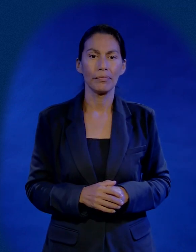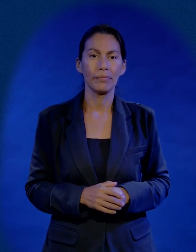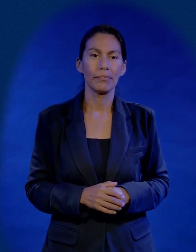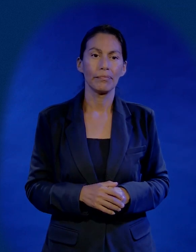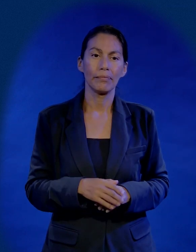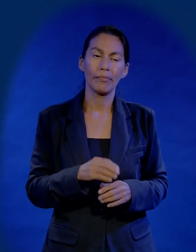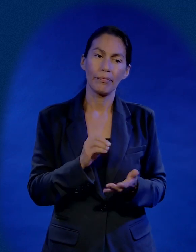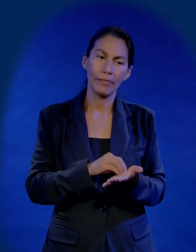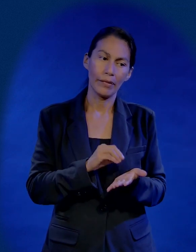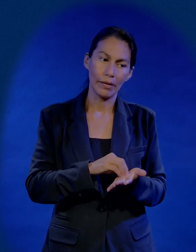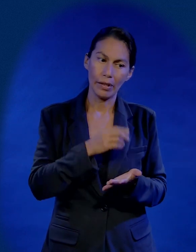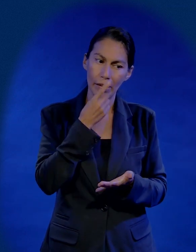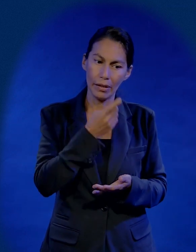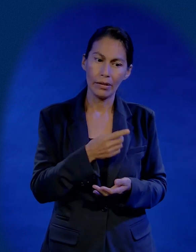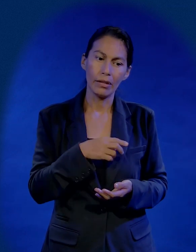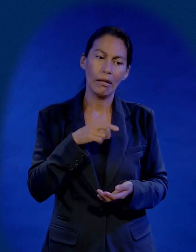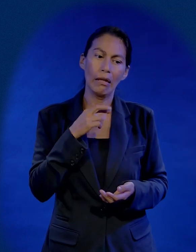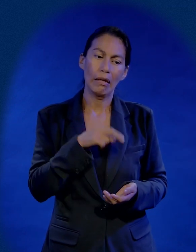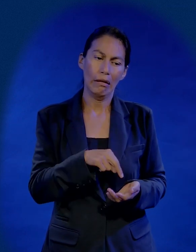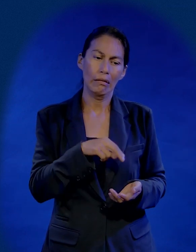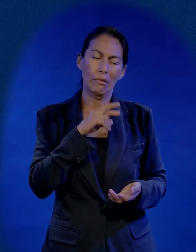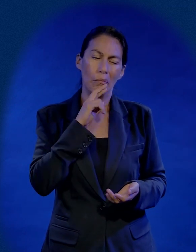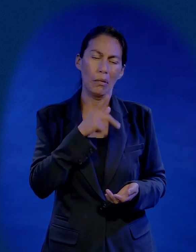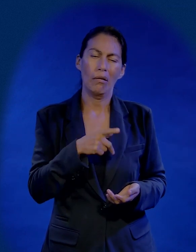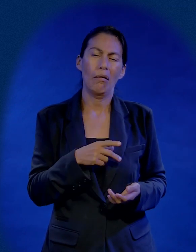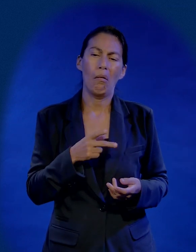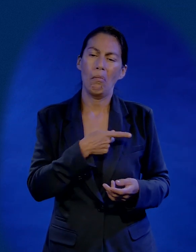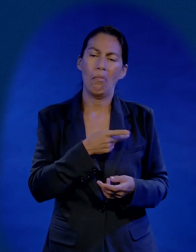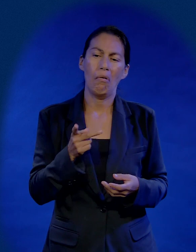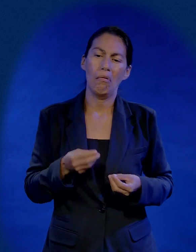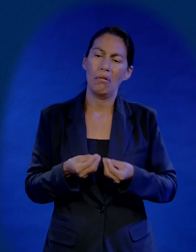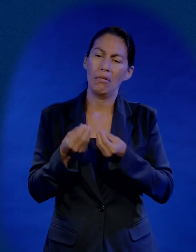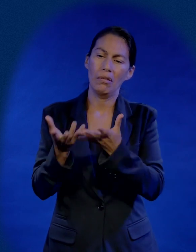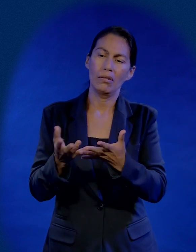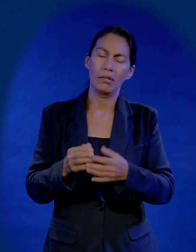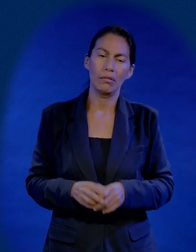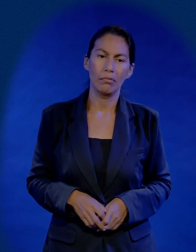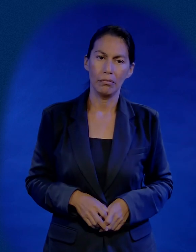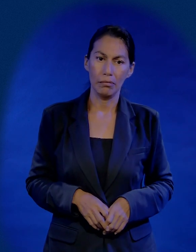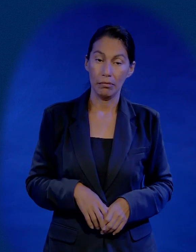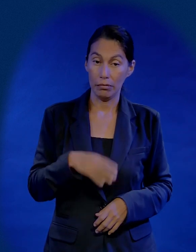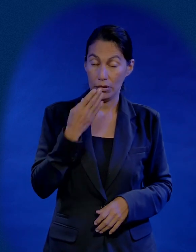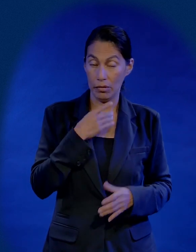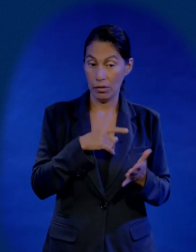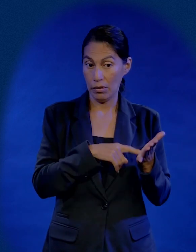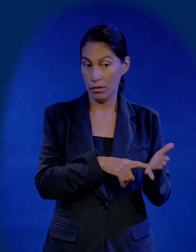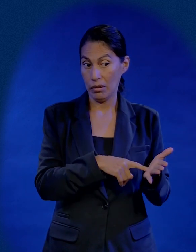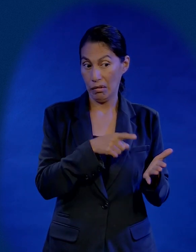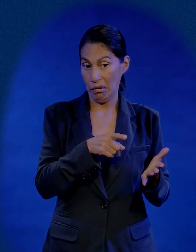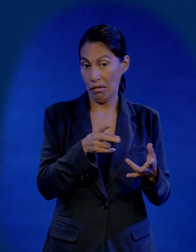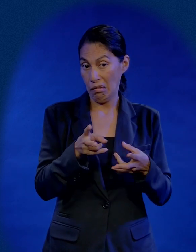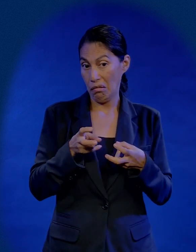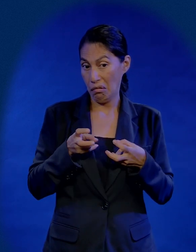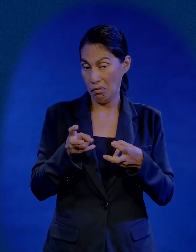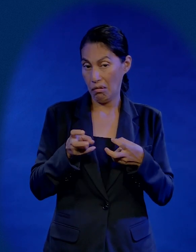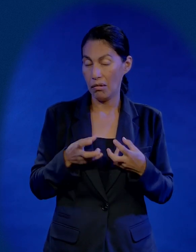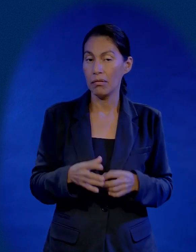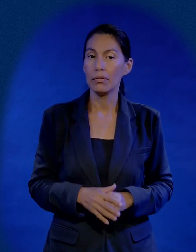Y todavía externa, lo hubiéramos dado a los pobres. ¿Cuál pobre? Si la Biblia dice que se robaba el dinero. Así que era brillante,